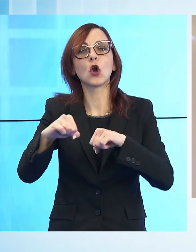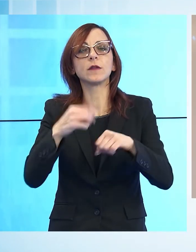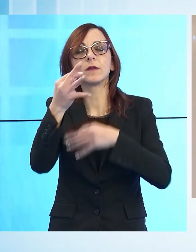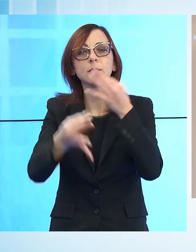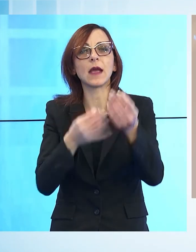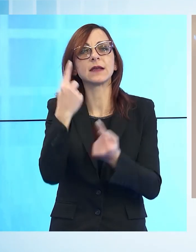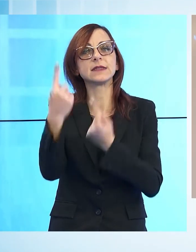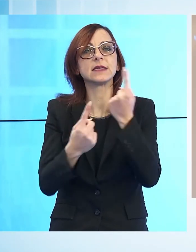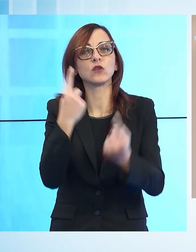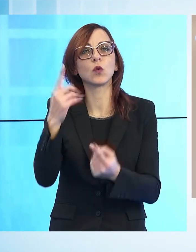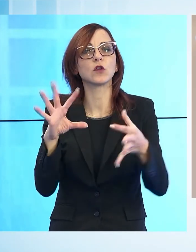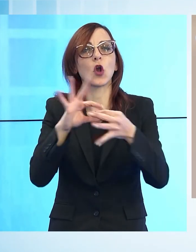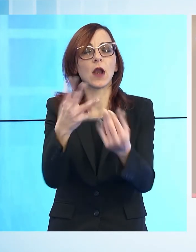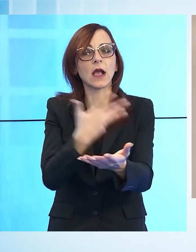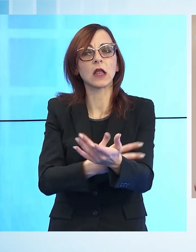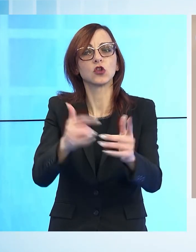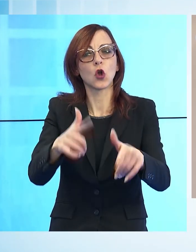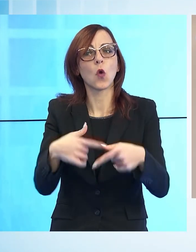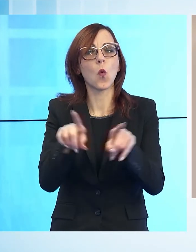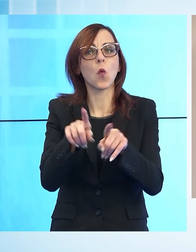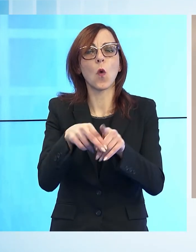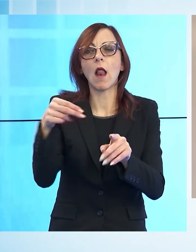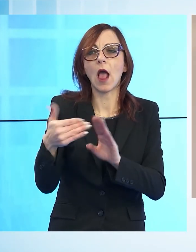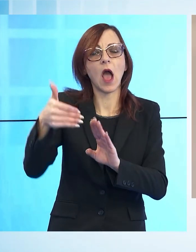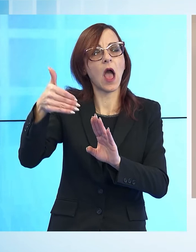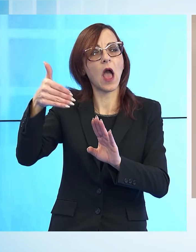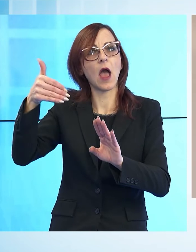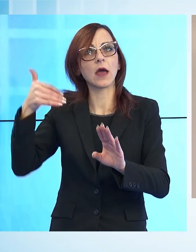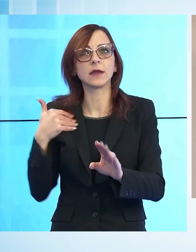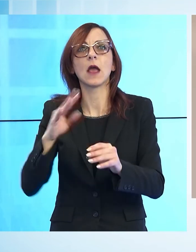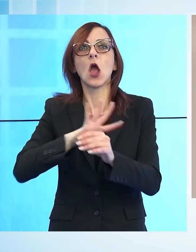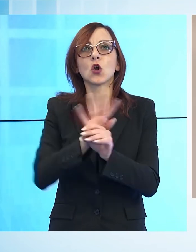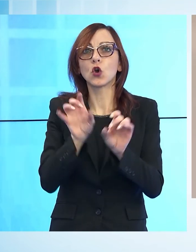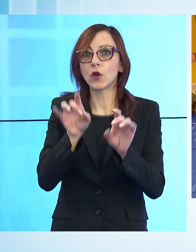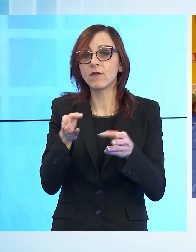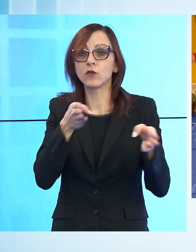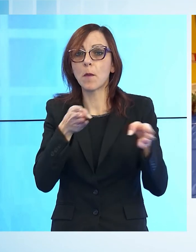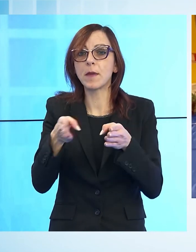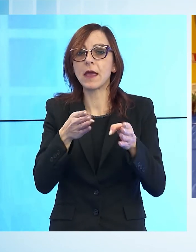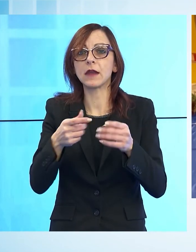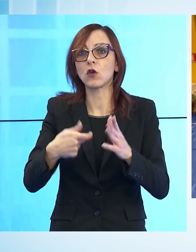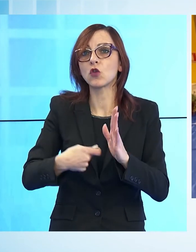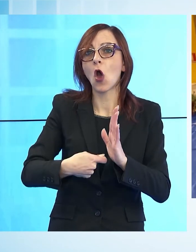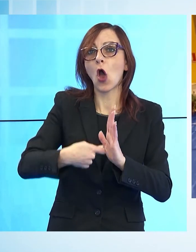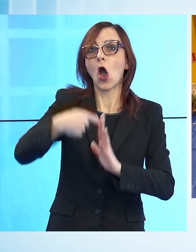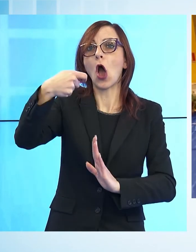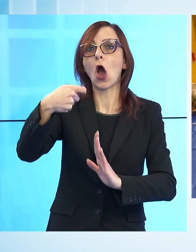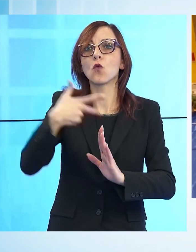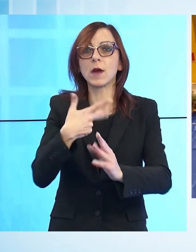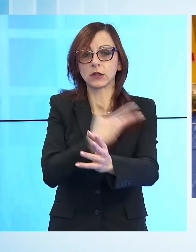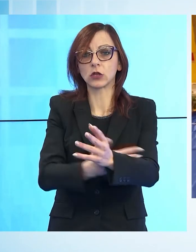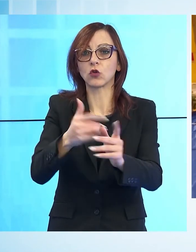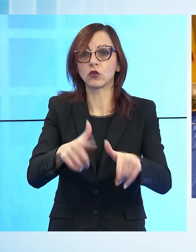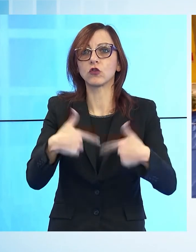relativa alle donazioni in linea con gli anni passati ed anzi con il periodo della pandemia che ha fatto registrare un incremento delle donazioni di sangue.